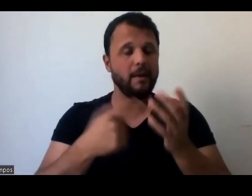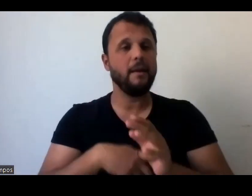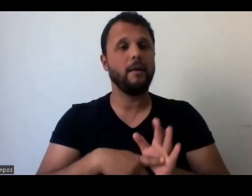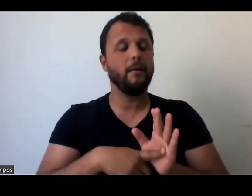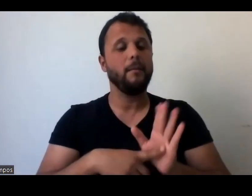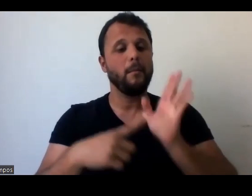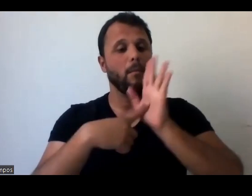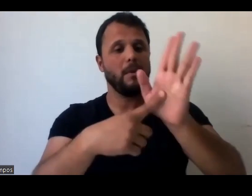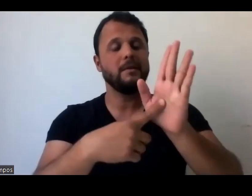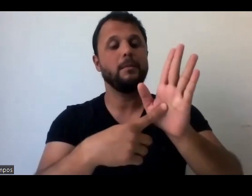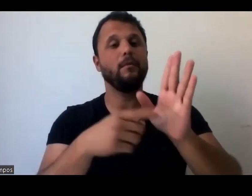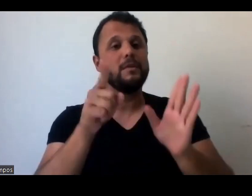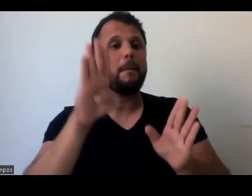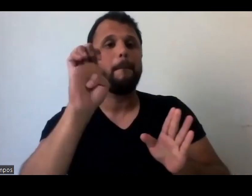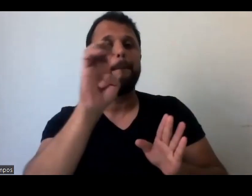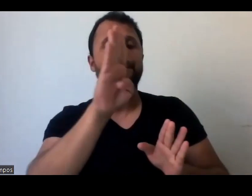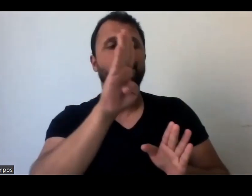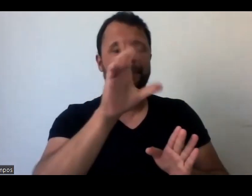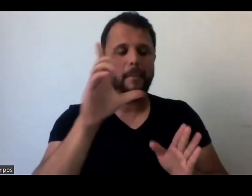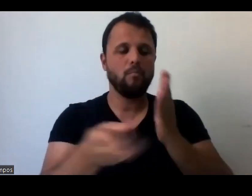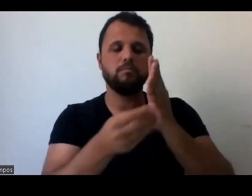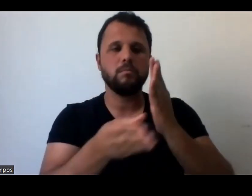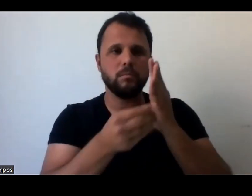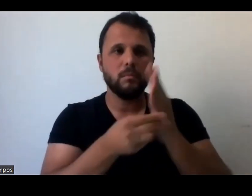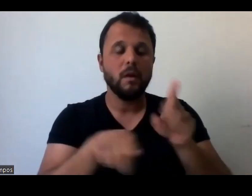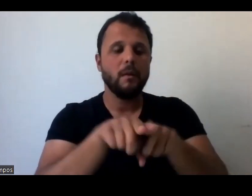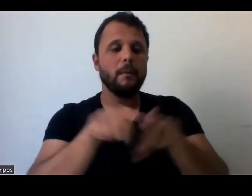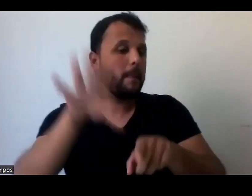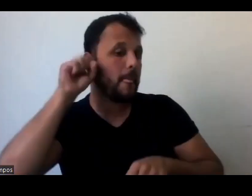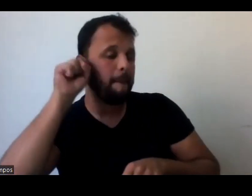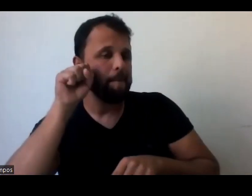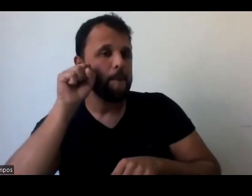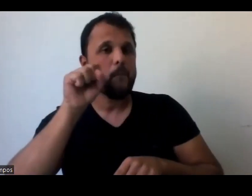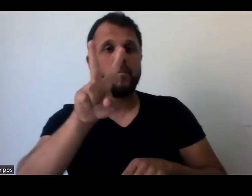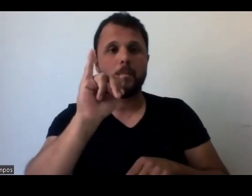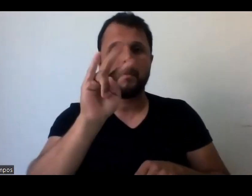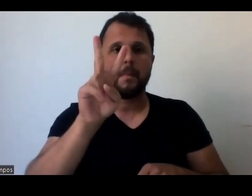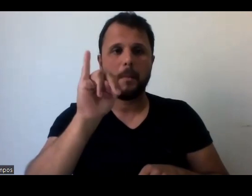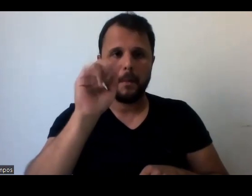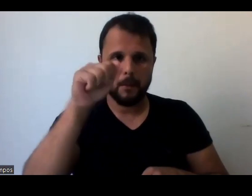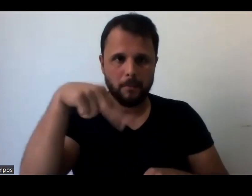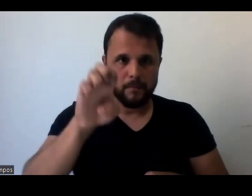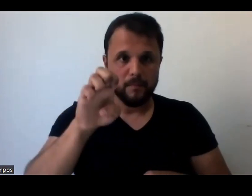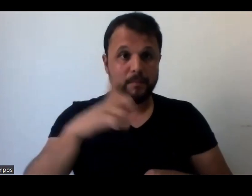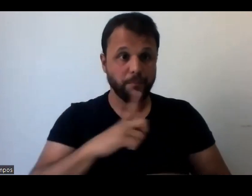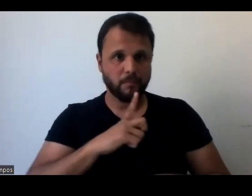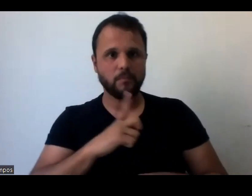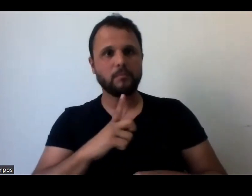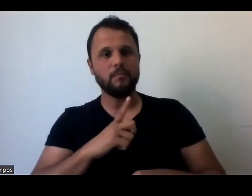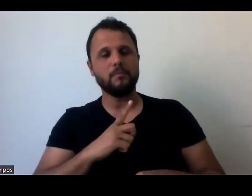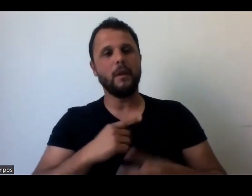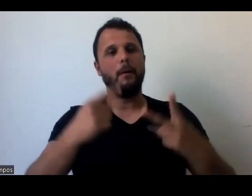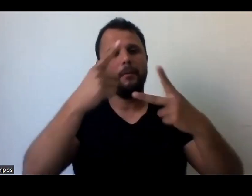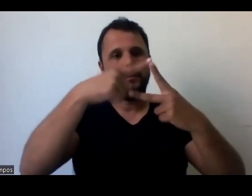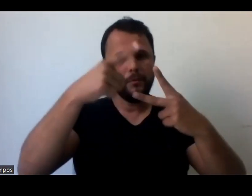você tava falando, Bel, e também ouvir a Viviane. Tem duas grandes questões, bom, tem uma